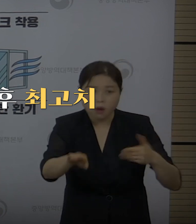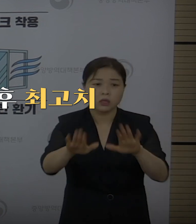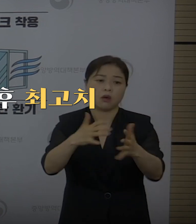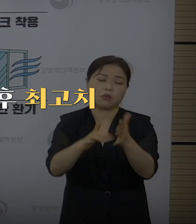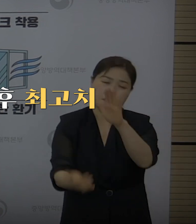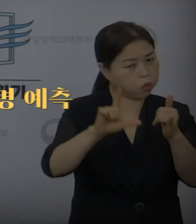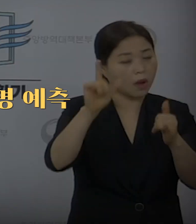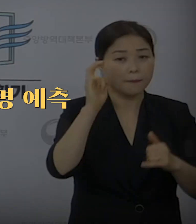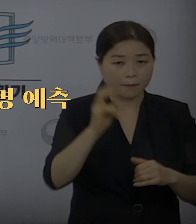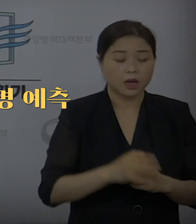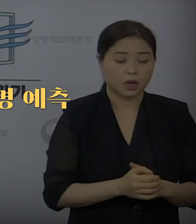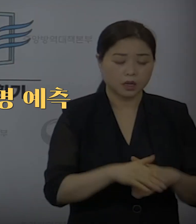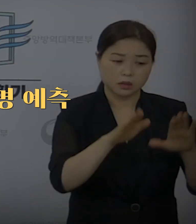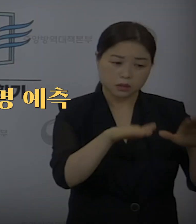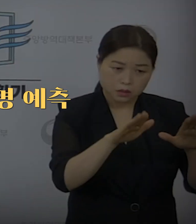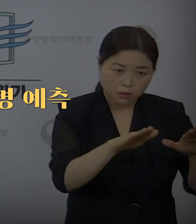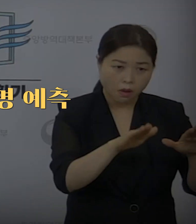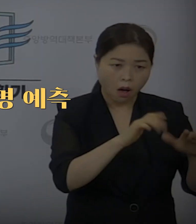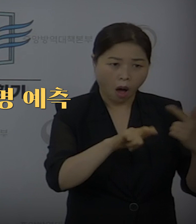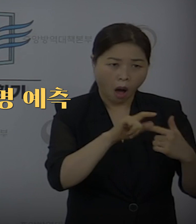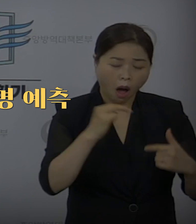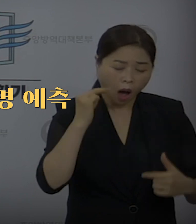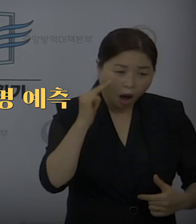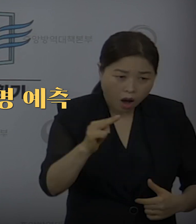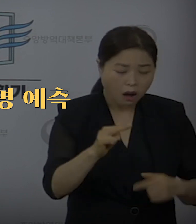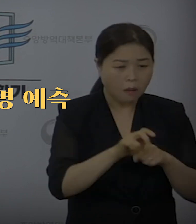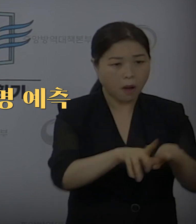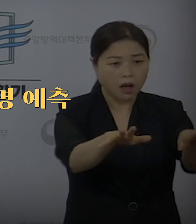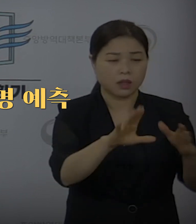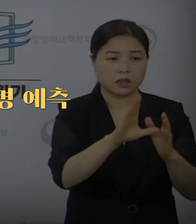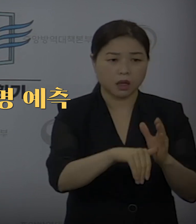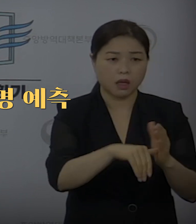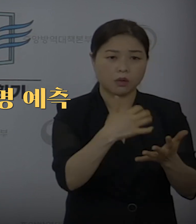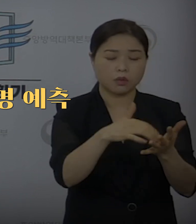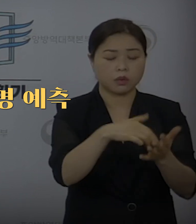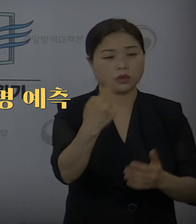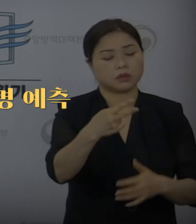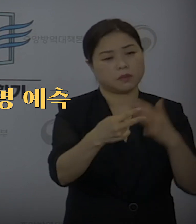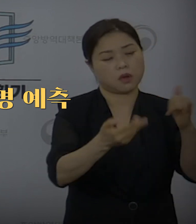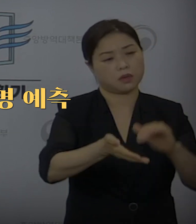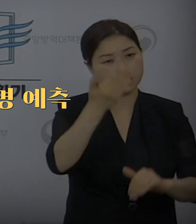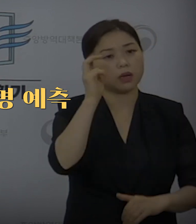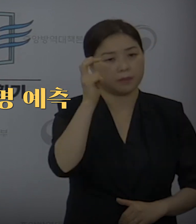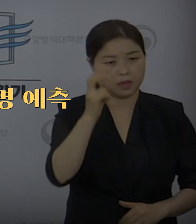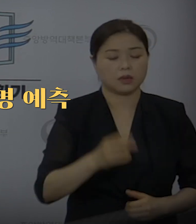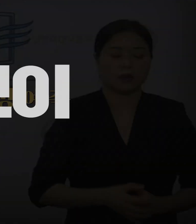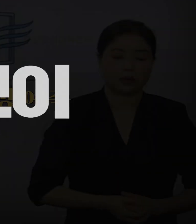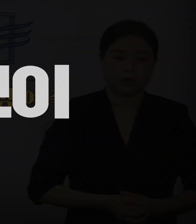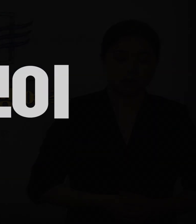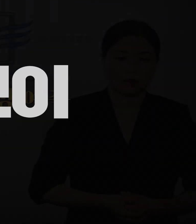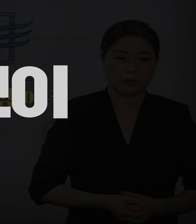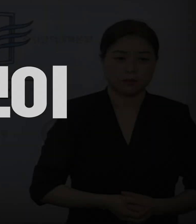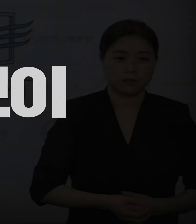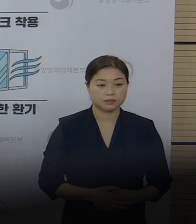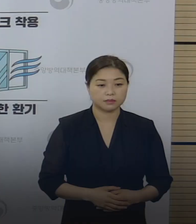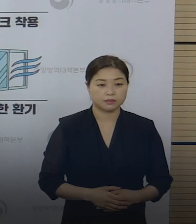보여주고 있습니다. 현 상황이 악화될 경우에는 2천여 명이 넘을 걸로 예측을 하고 있습니다.